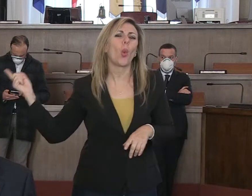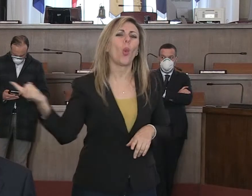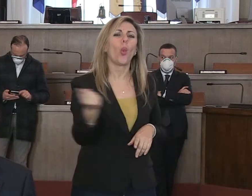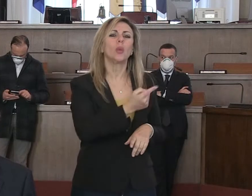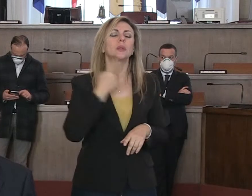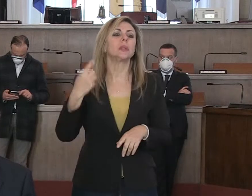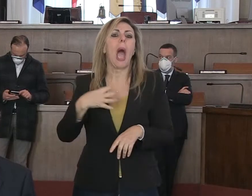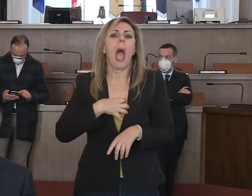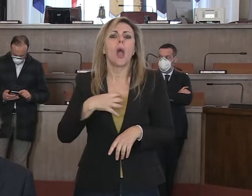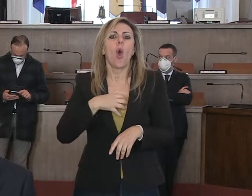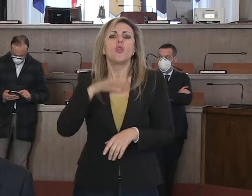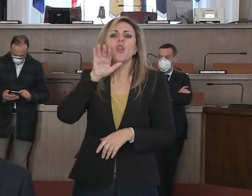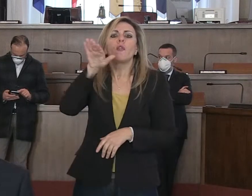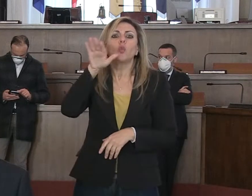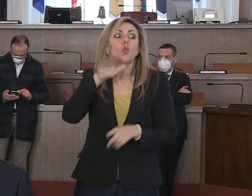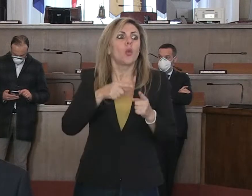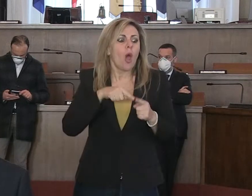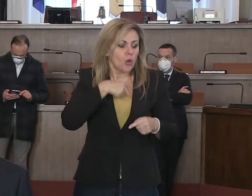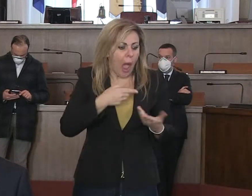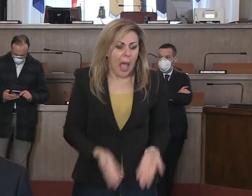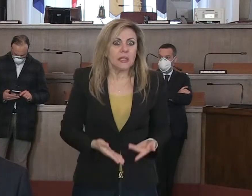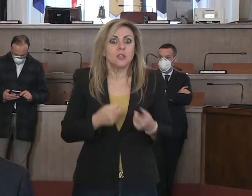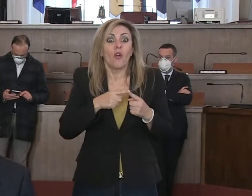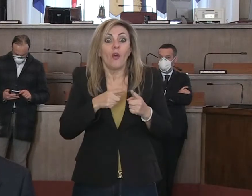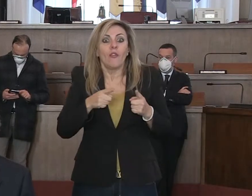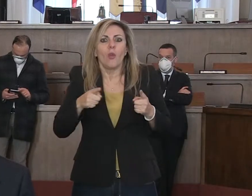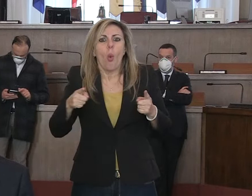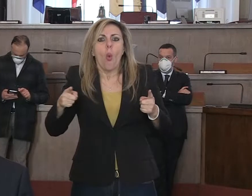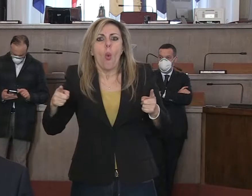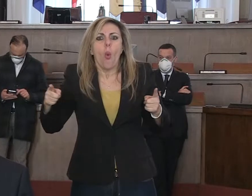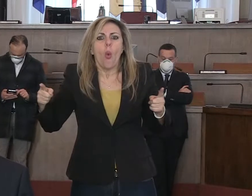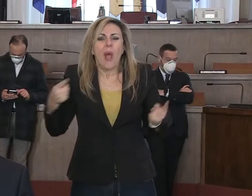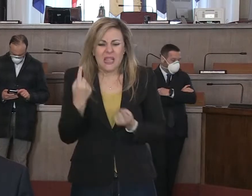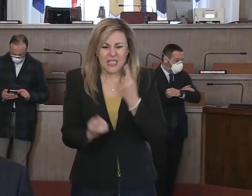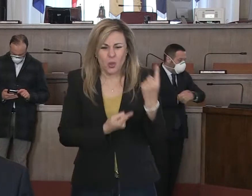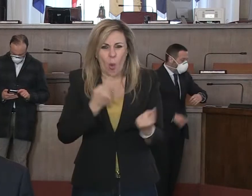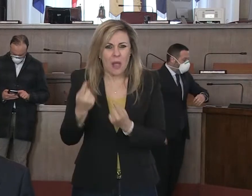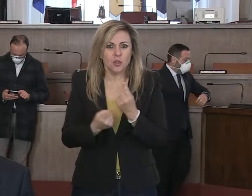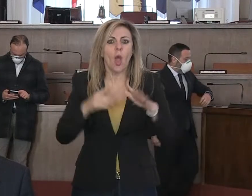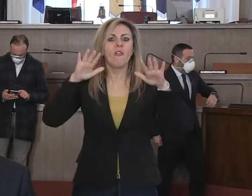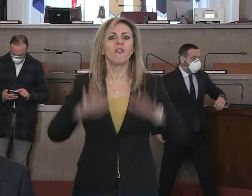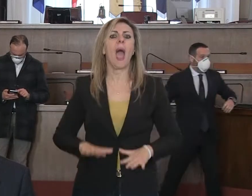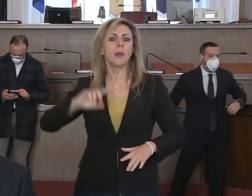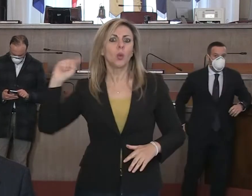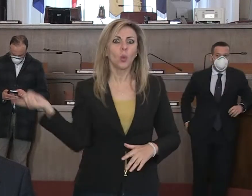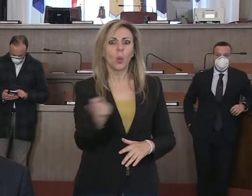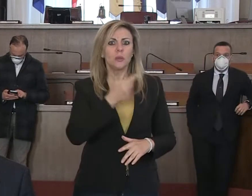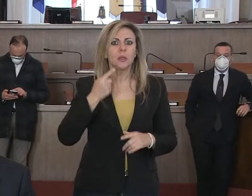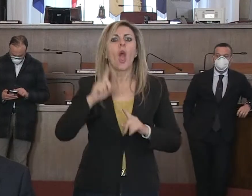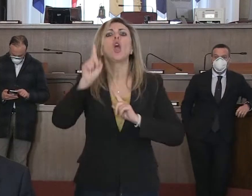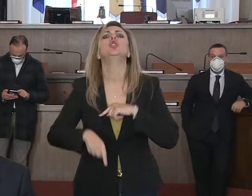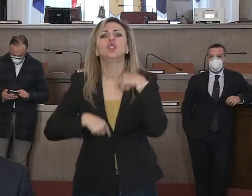sarà il nostro futuro al termine di questo lungo fermo. E quindi per